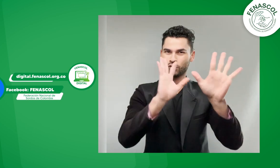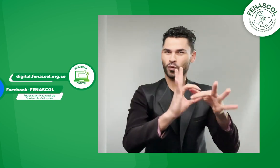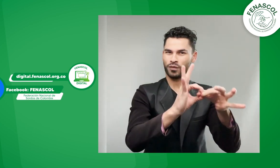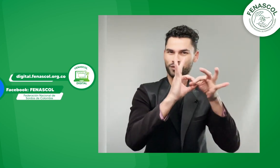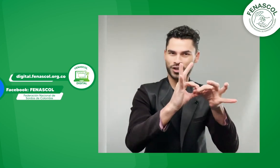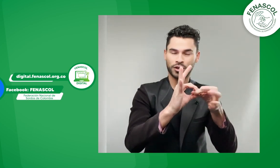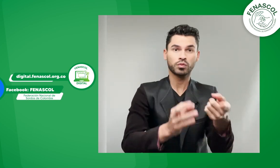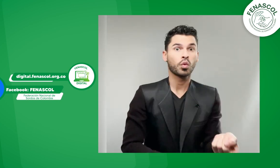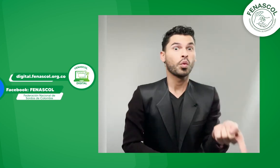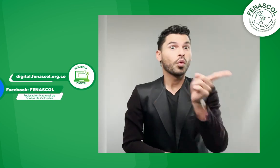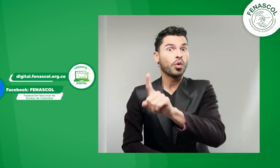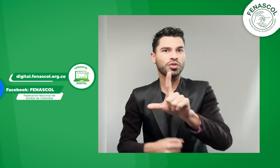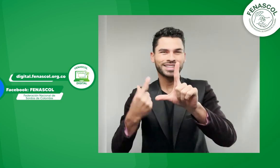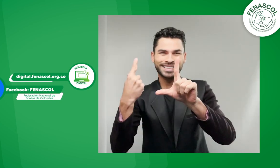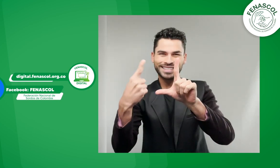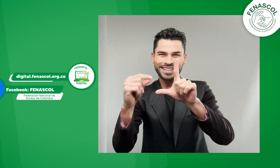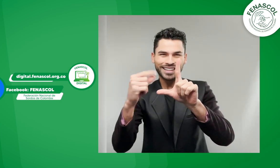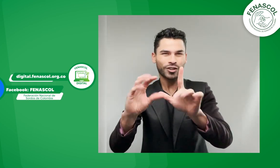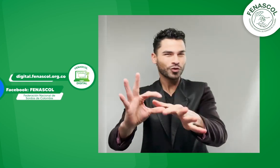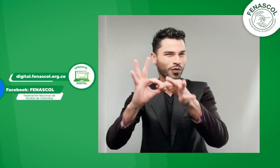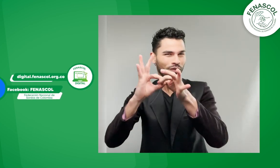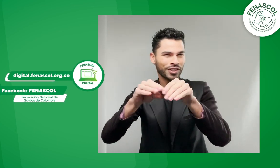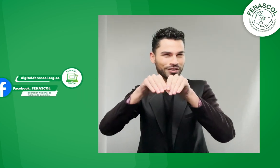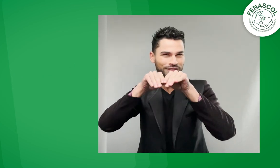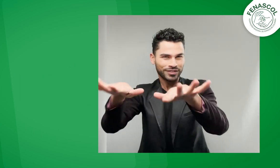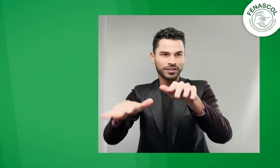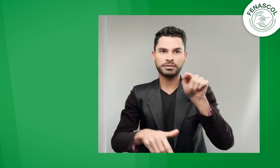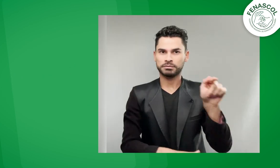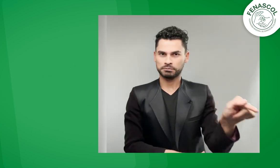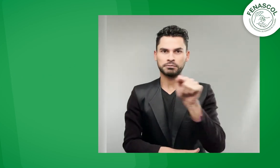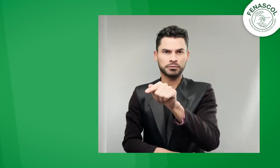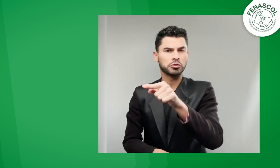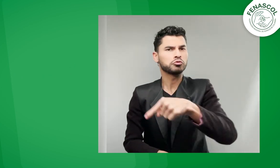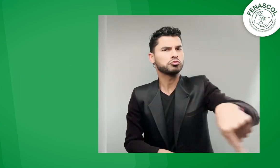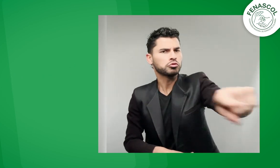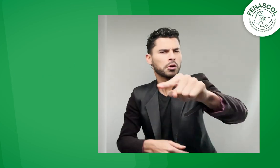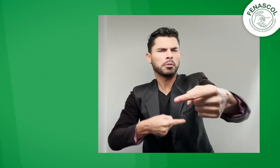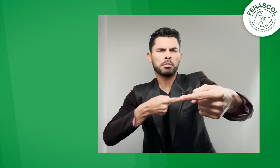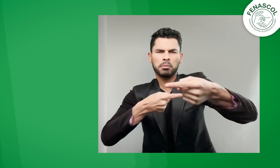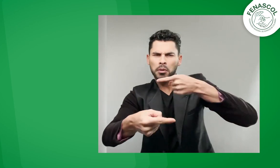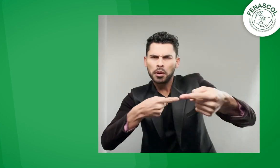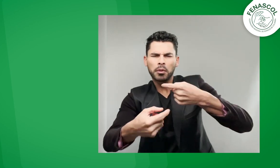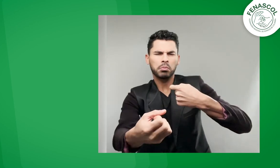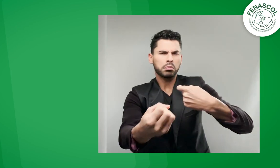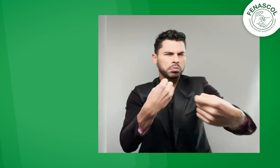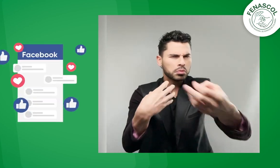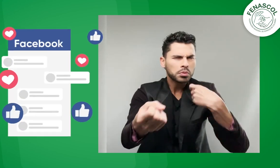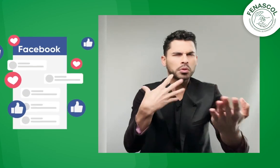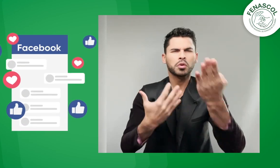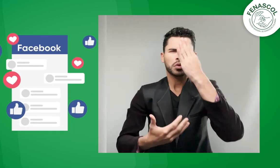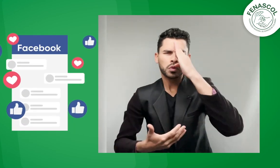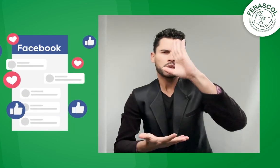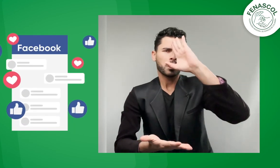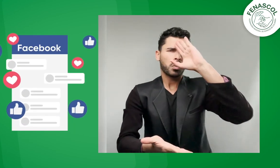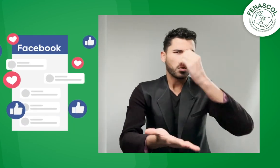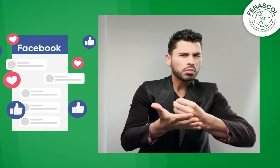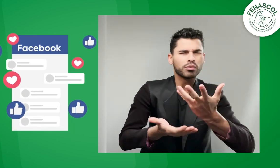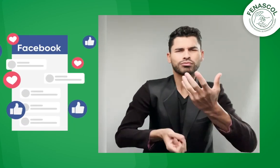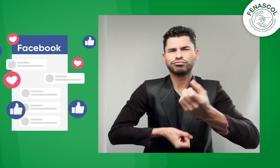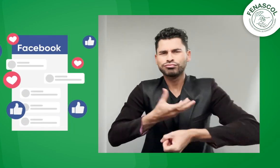tarde A través del Facebook de Fenas Call o la señal en vivo de Fenas Call Digital Ustedes pueden darnos sus comentarios,